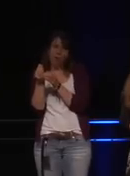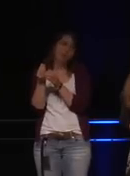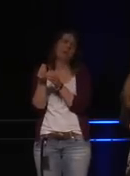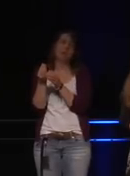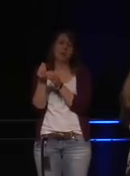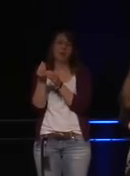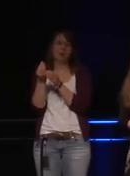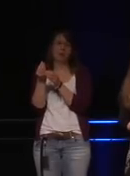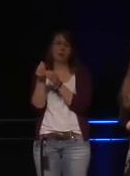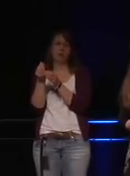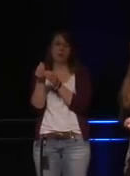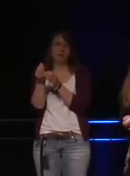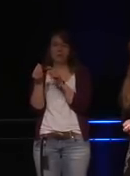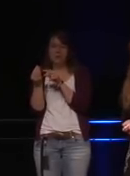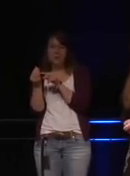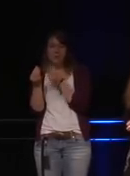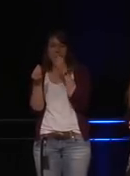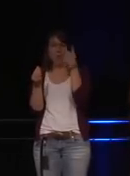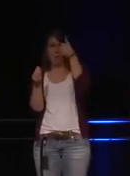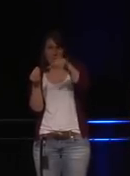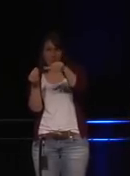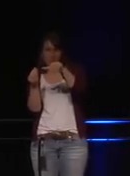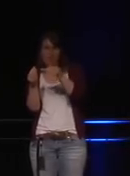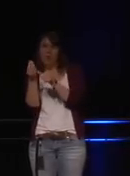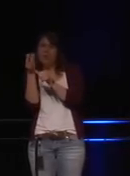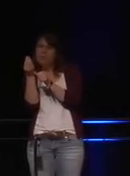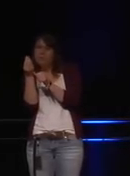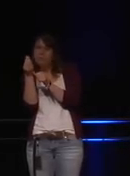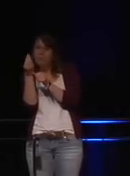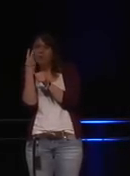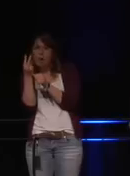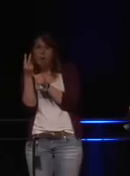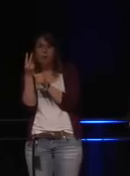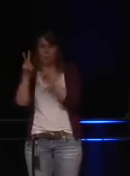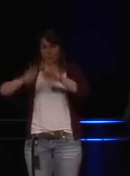Diese Sensoren analysieren dann den Stuhlgang.